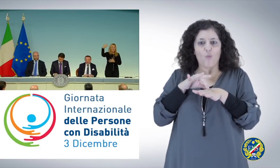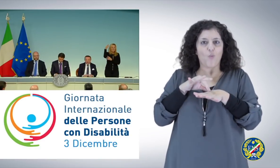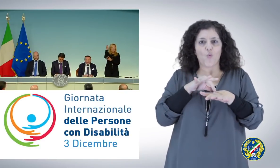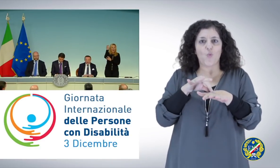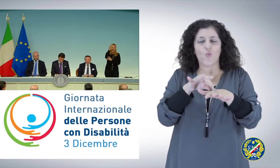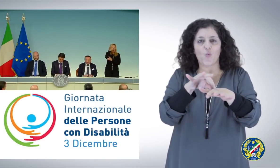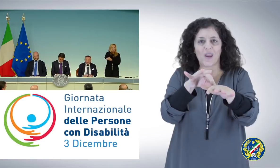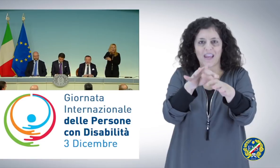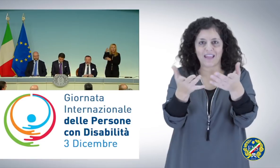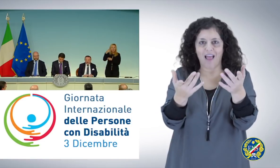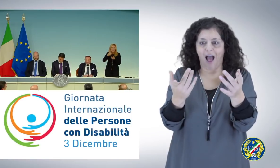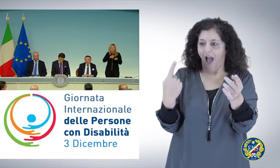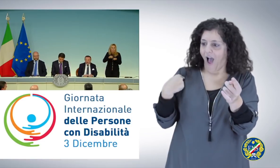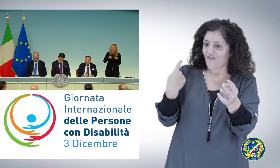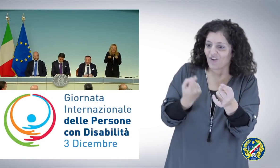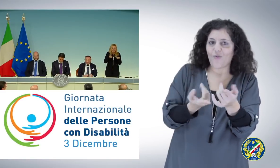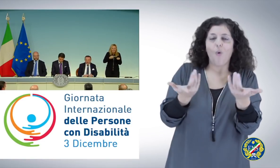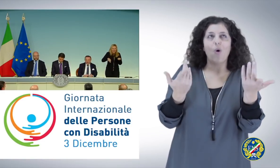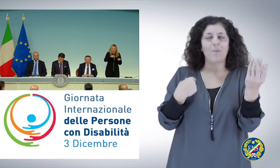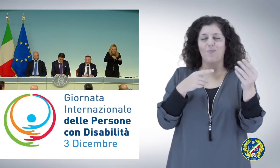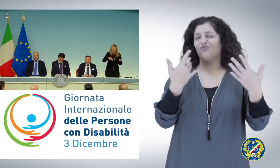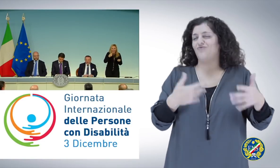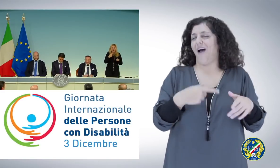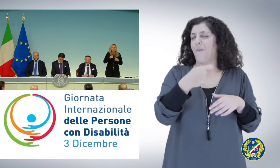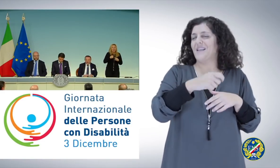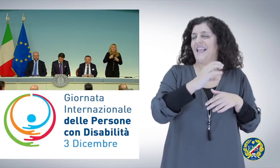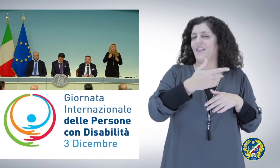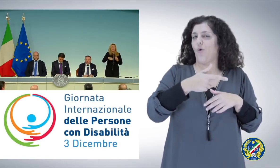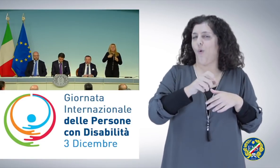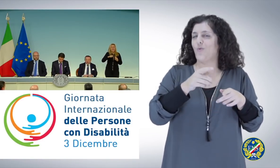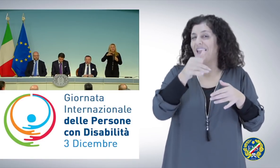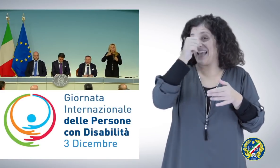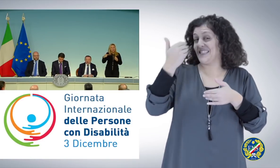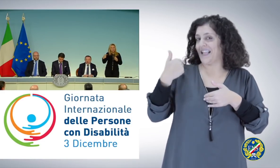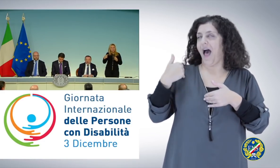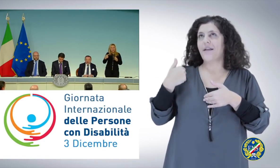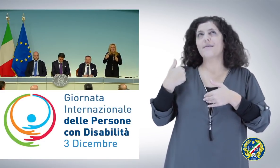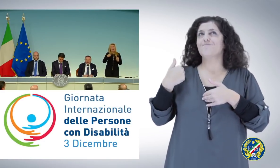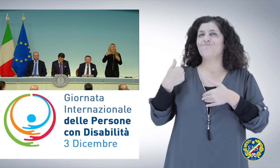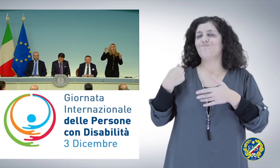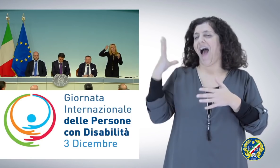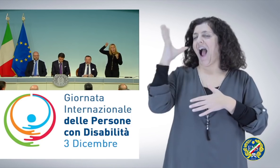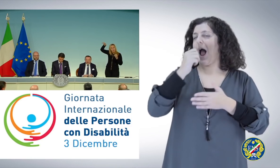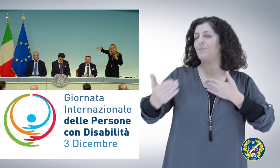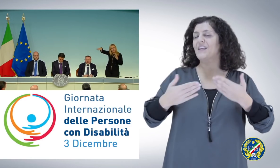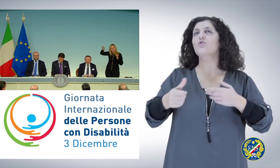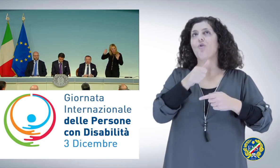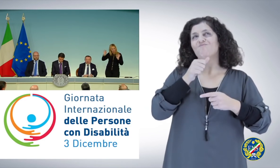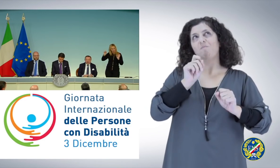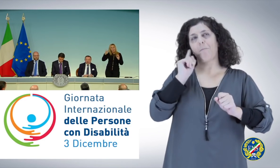e ci ha guidati, ha guidato l'intuizione del Presidente Conte quest'estate nel proporre il Codice Unico